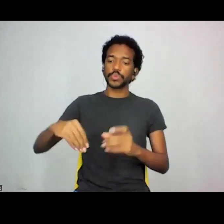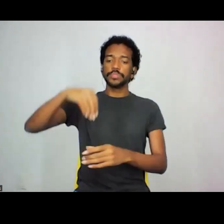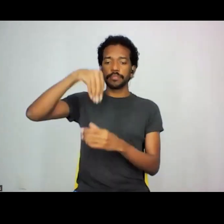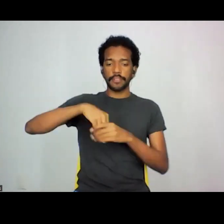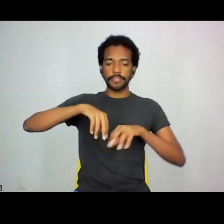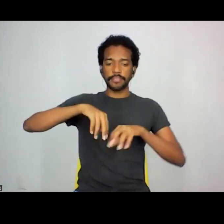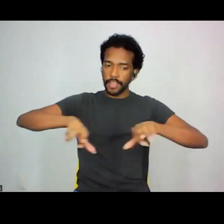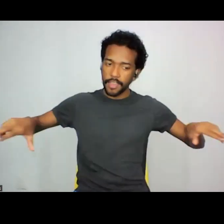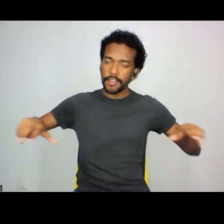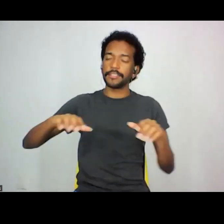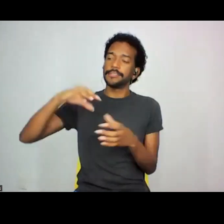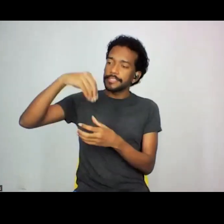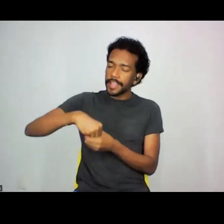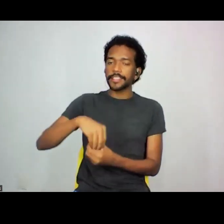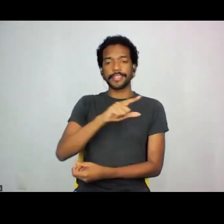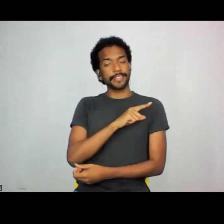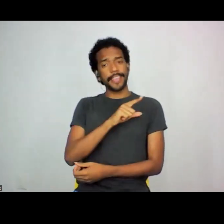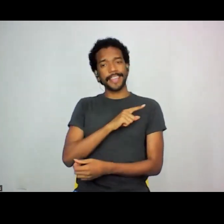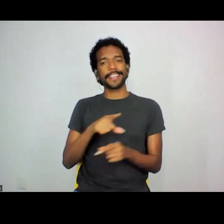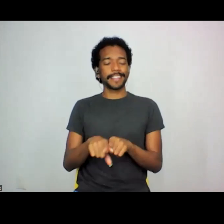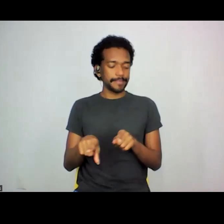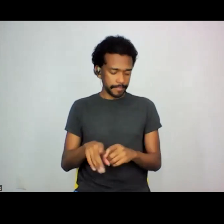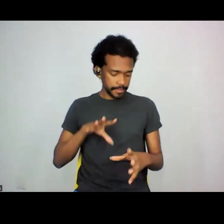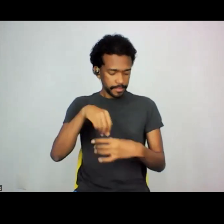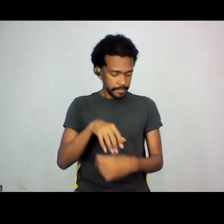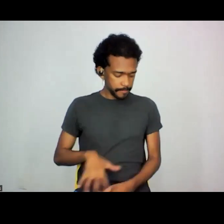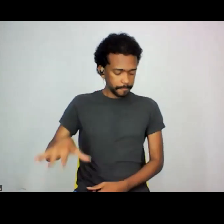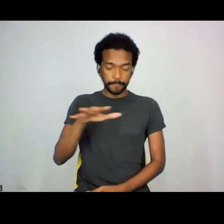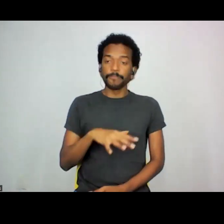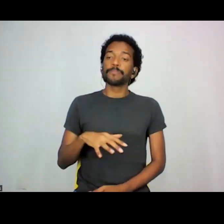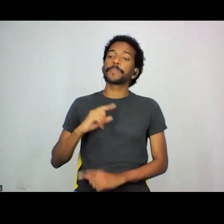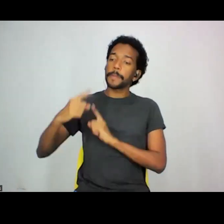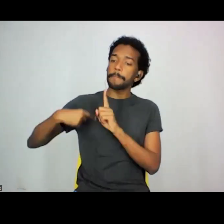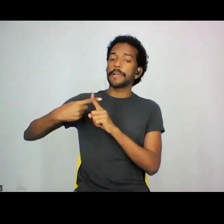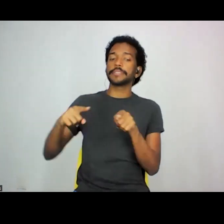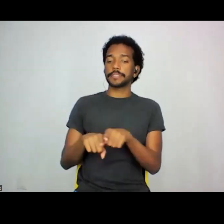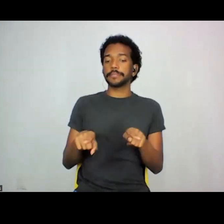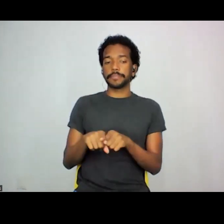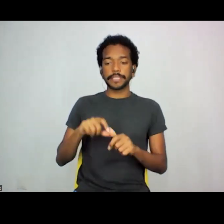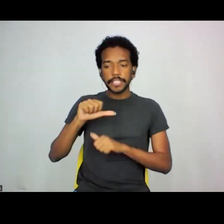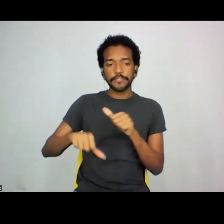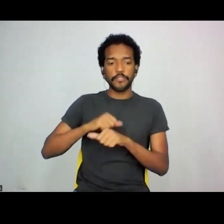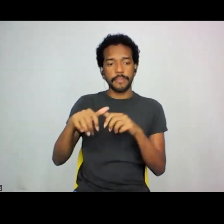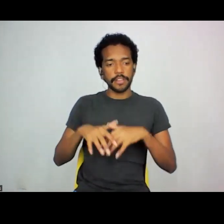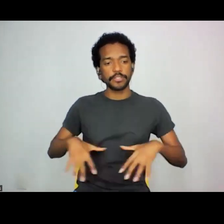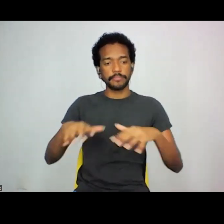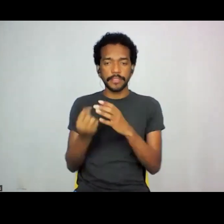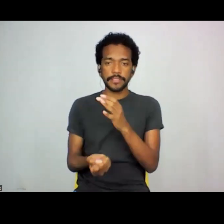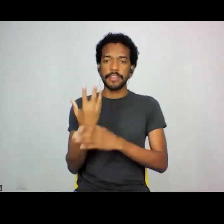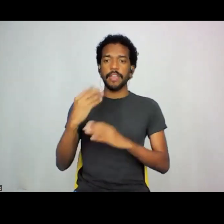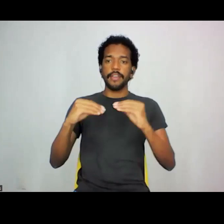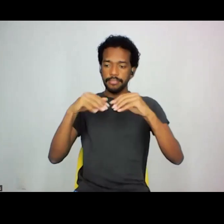presentes, trazer essas diversidades para esses espaços, mas também transformar esses espaços, abrir terreiros,